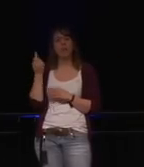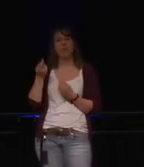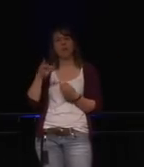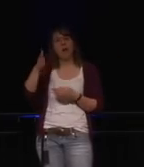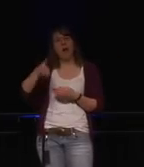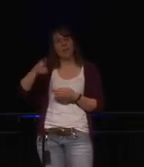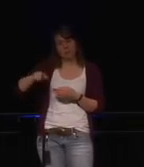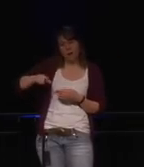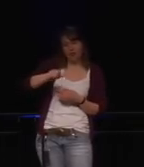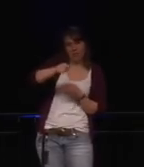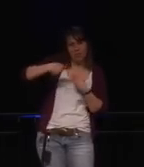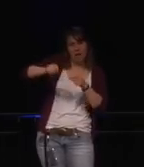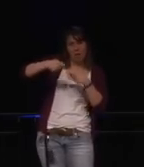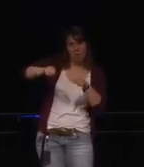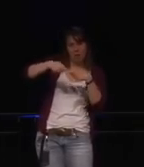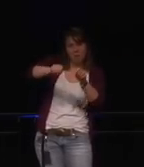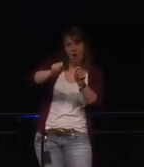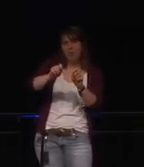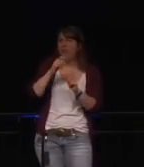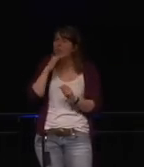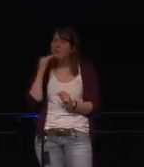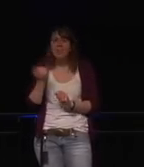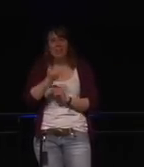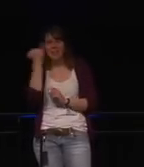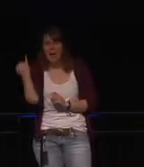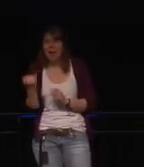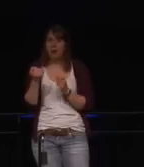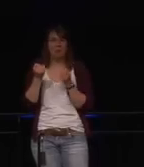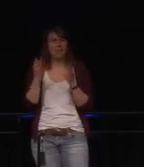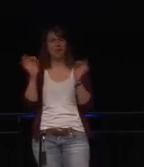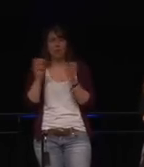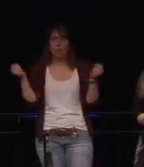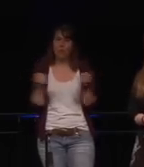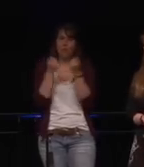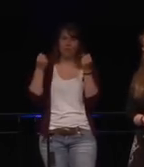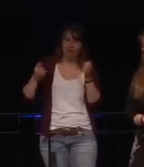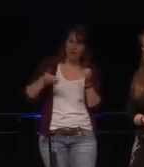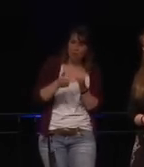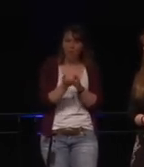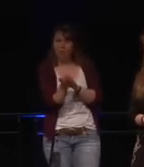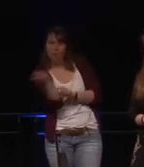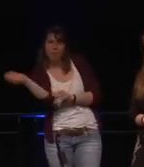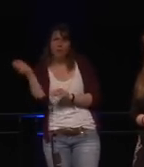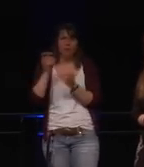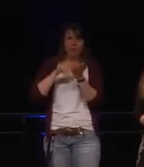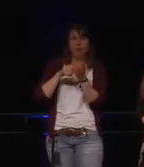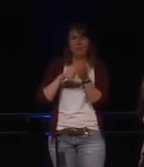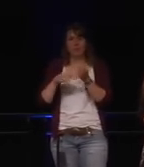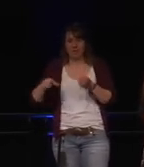Die haben da das verglichen mit dem Eisenbahn-Konstruktionszeitalter. Da war es